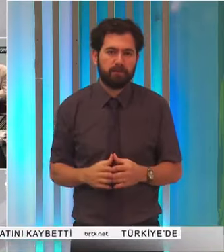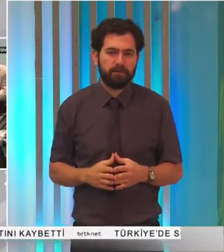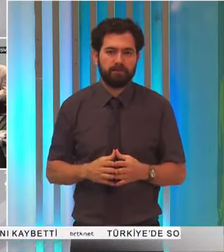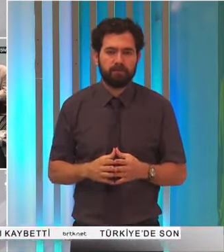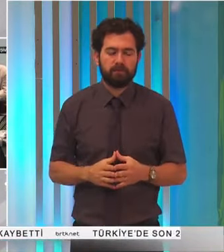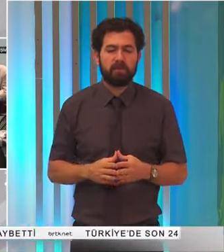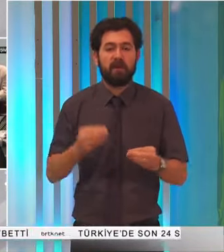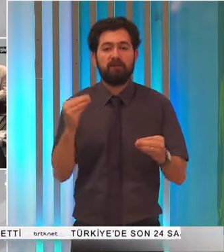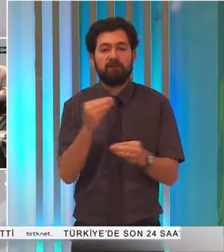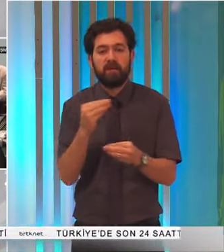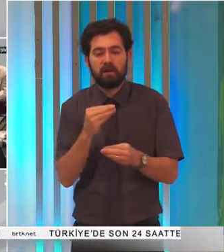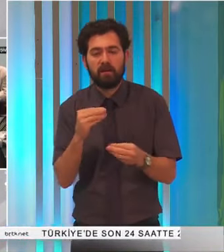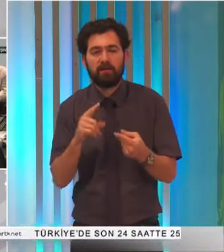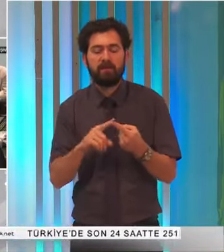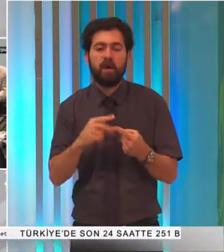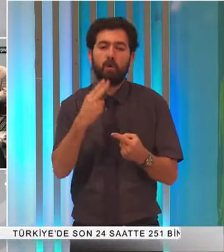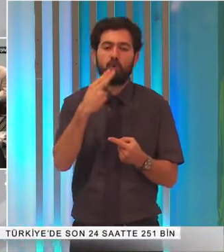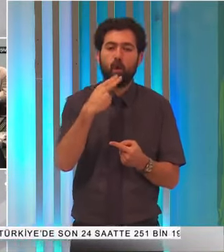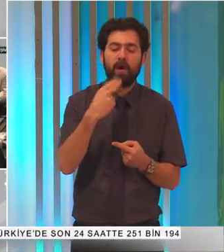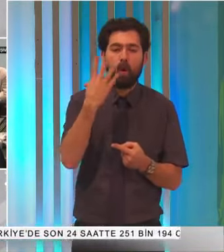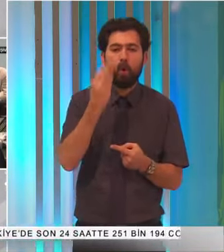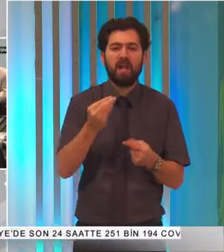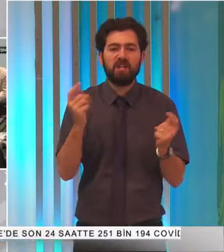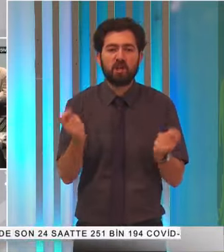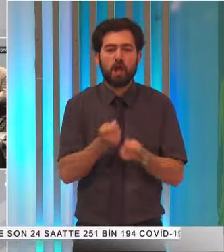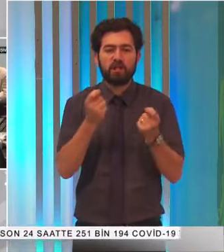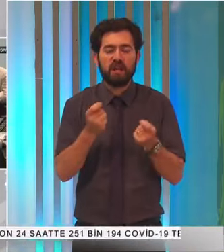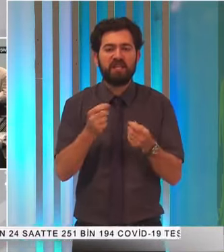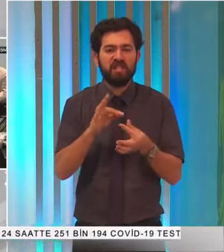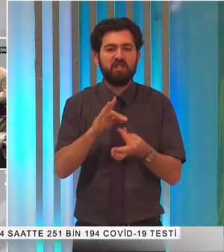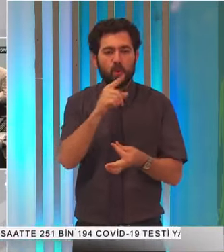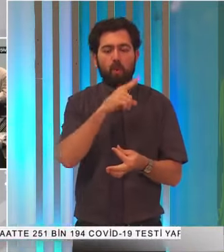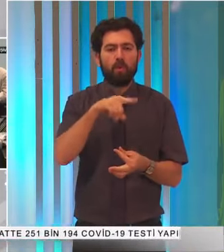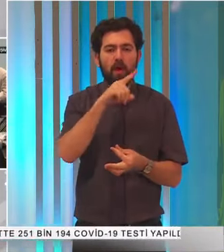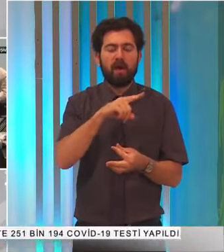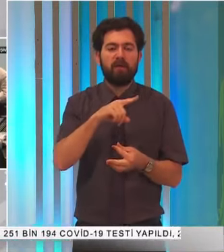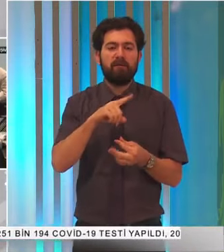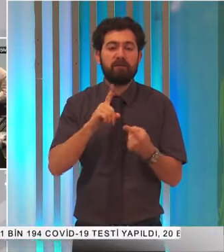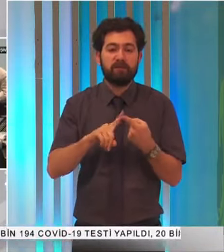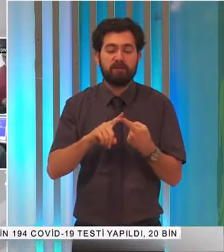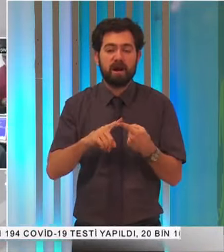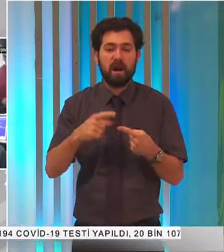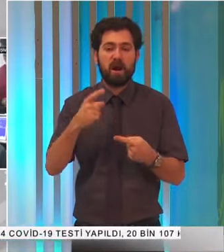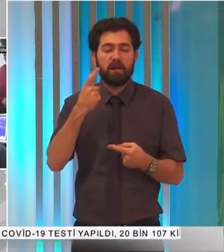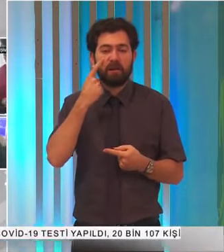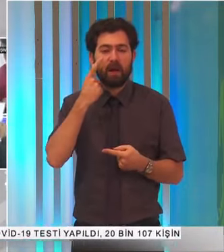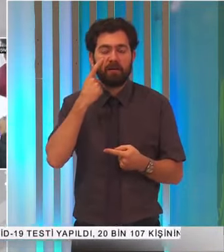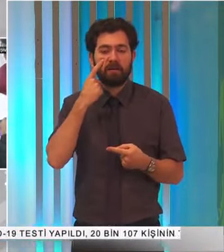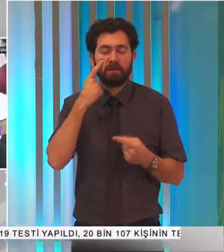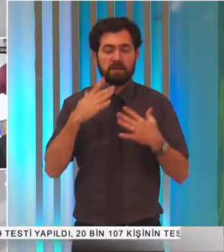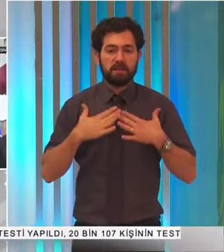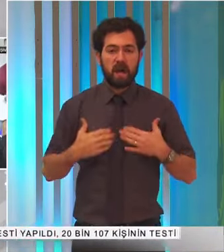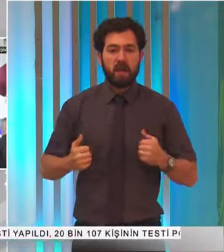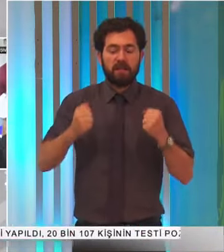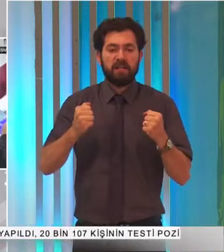Vardiya ve rotasyon şeklinde çalışan kamu görevlileriyle kamu sağlık çalışanlarının